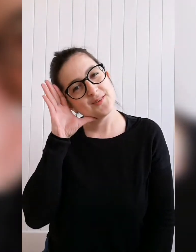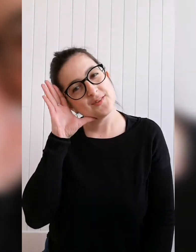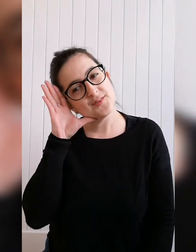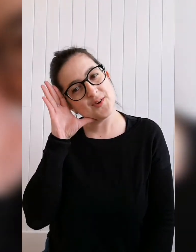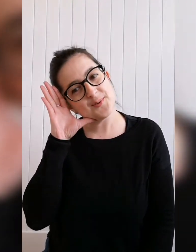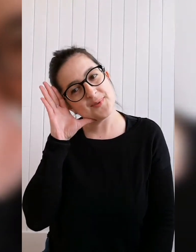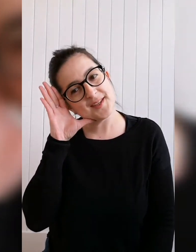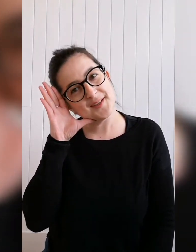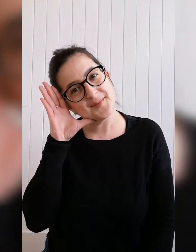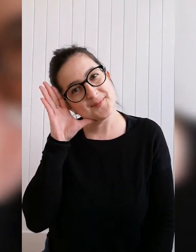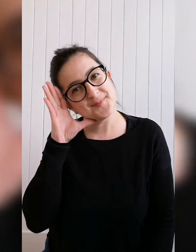Dormir.